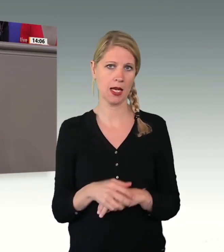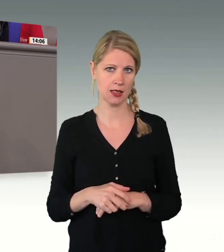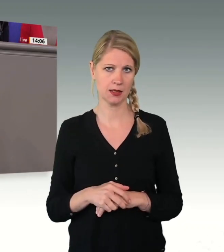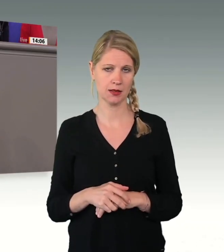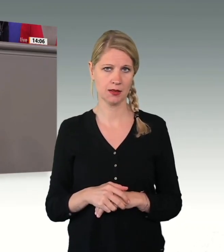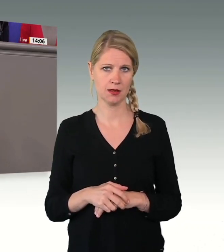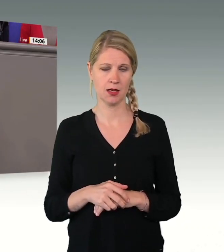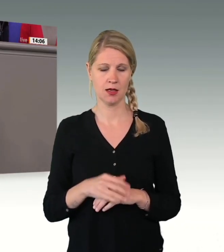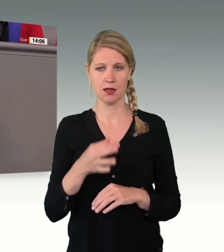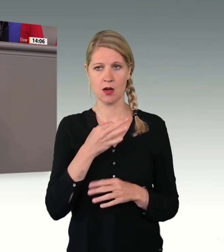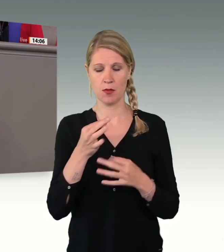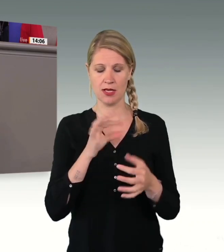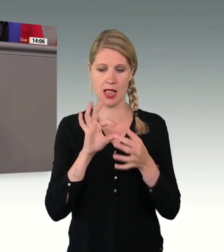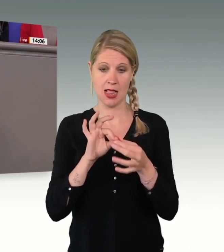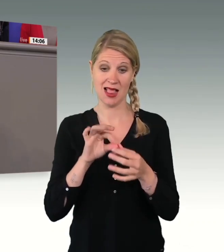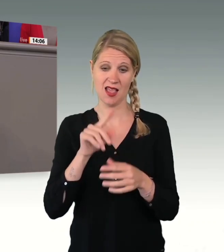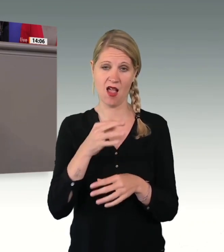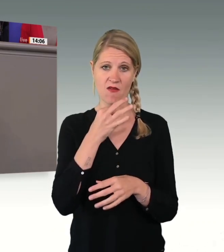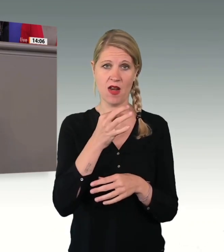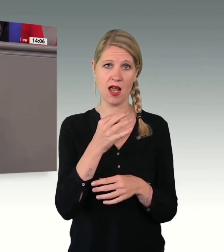bei der Frage gefallen lassen. Vielen Dank.